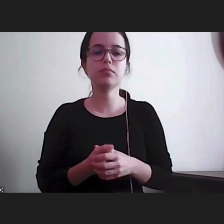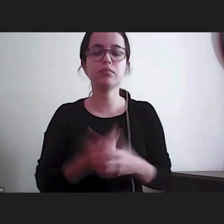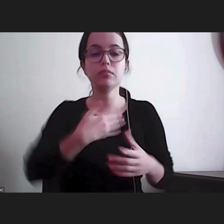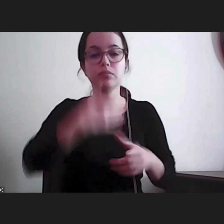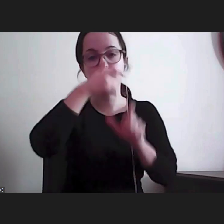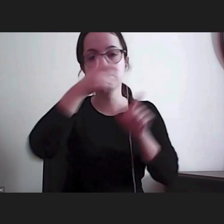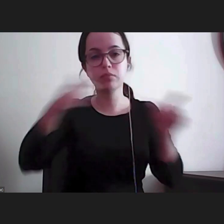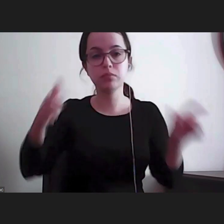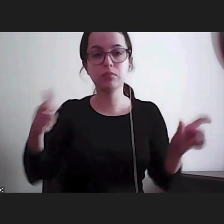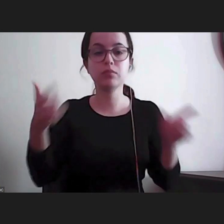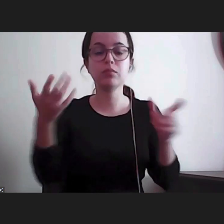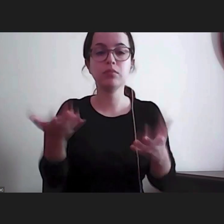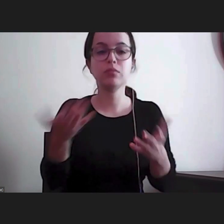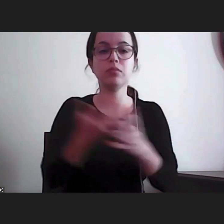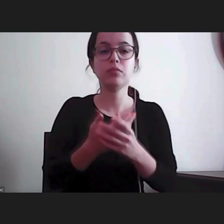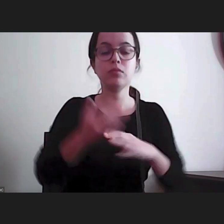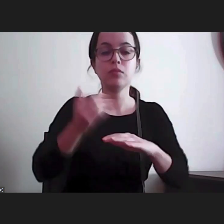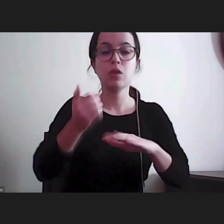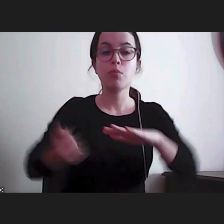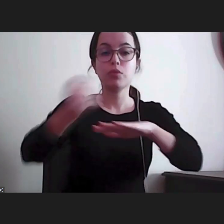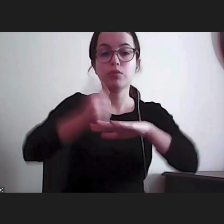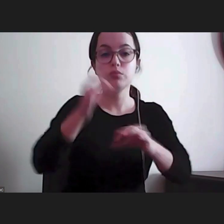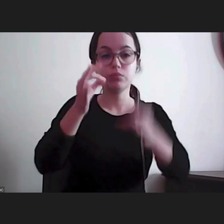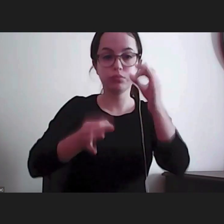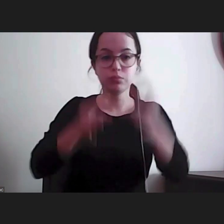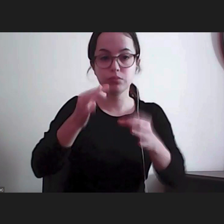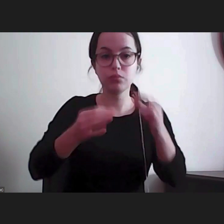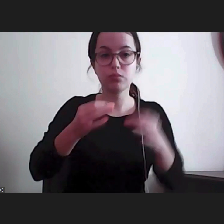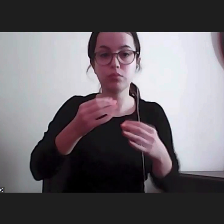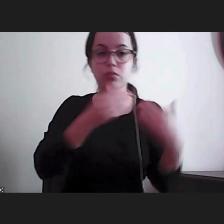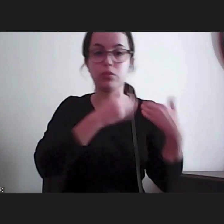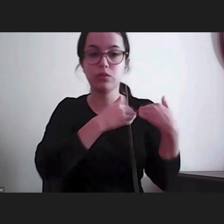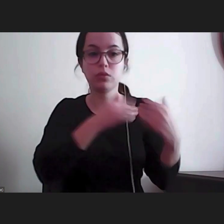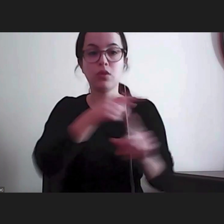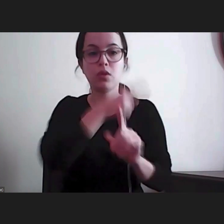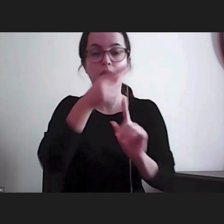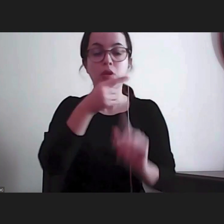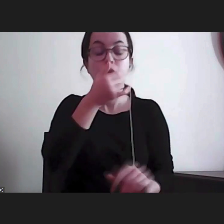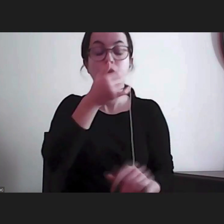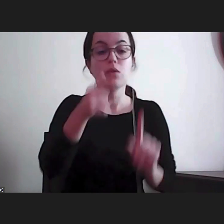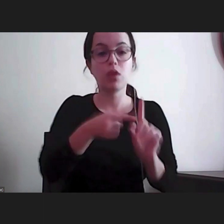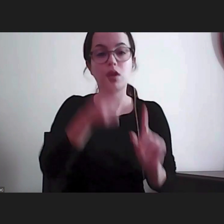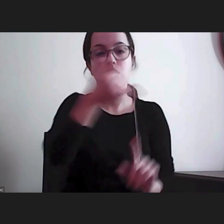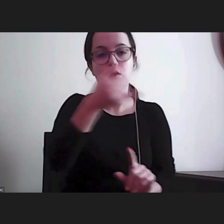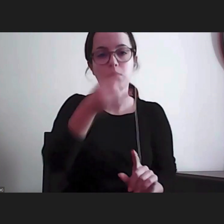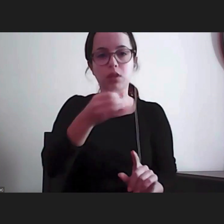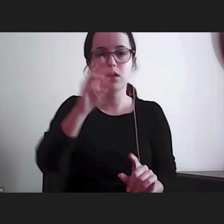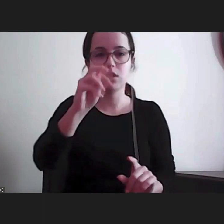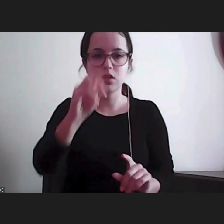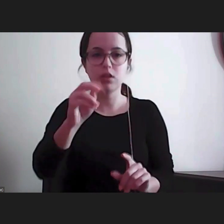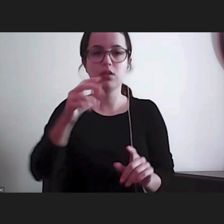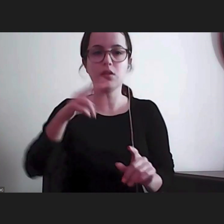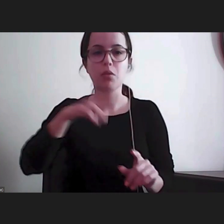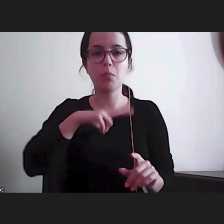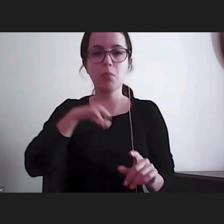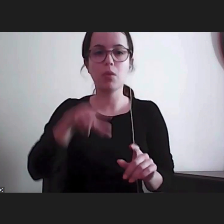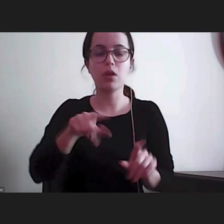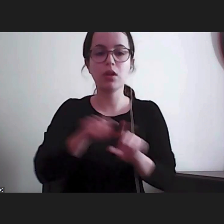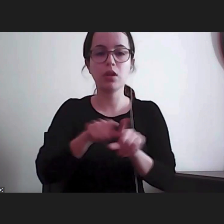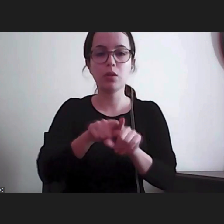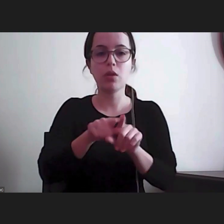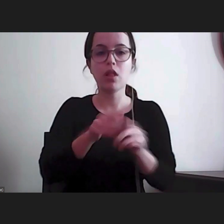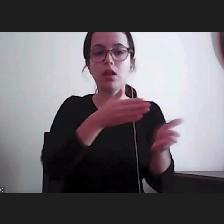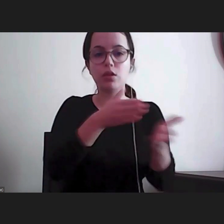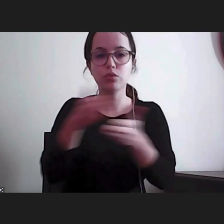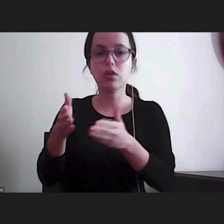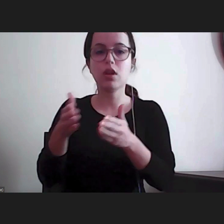uma vez, foi o Provedor de Justiça que foi designado, em 2013, para ser, em Portugal, o Mecanismo Nacional de